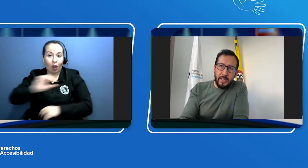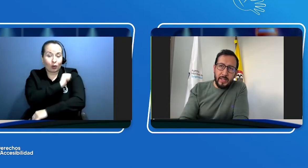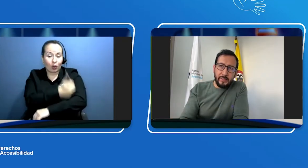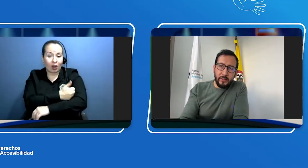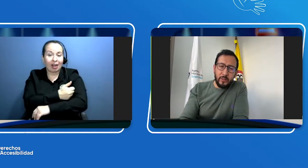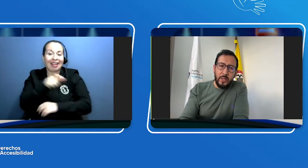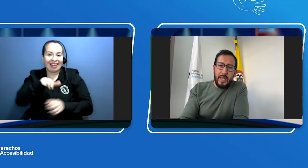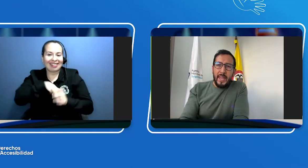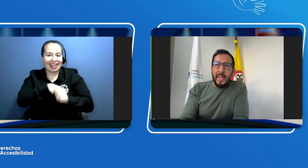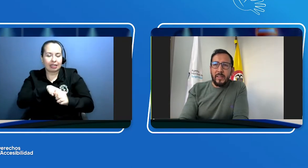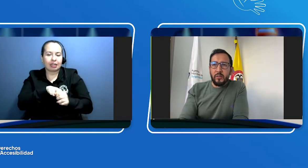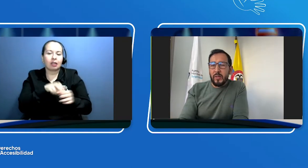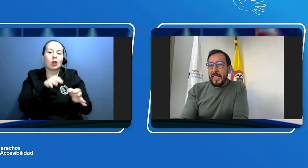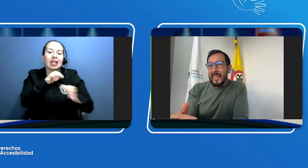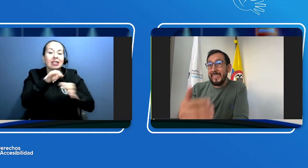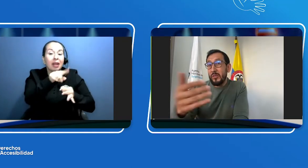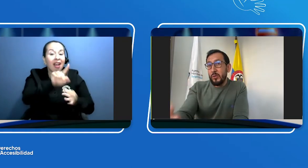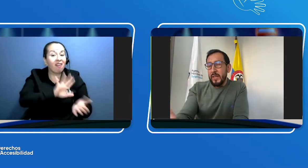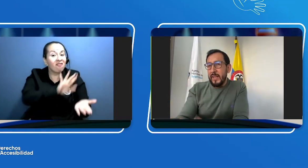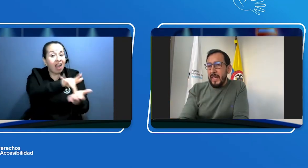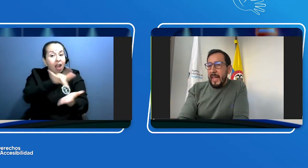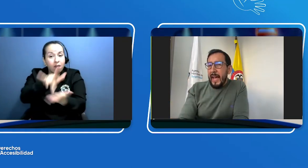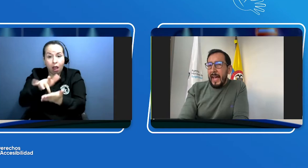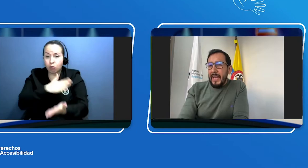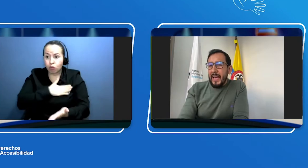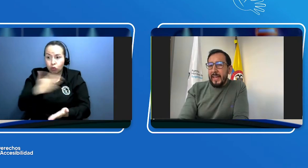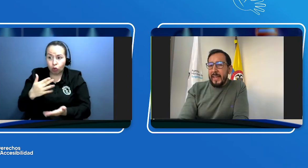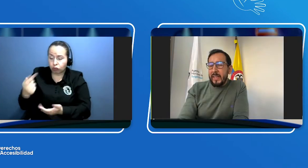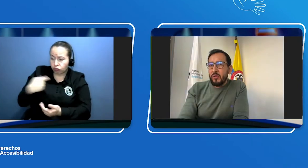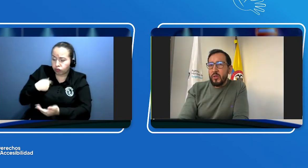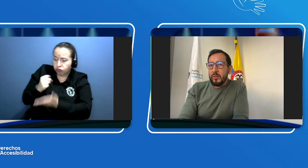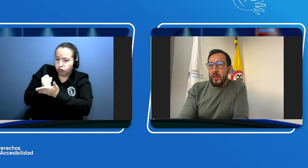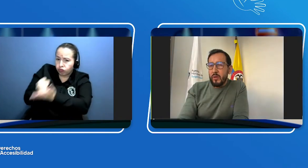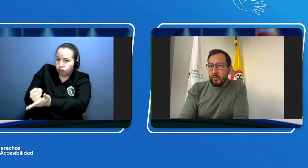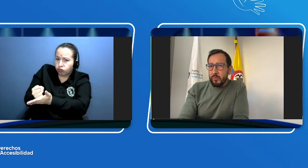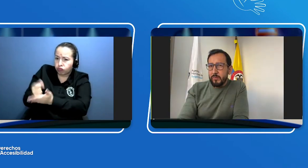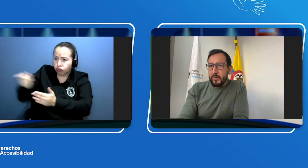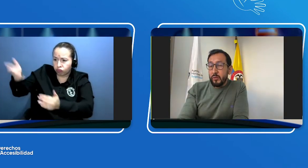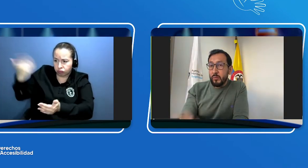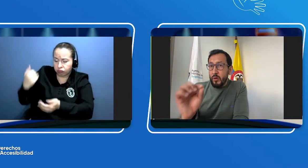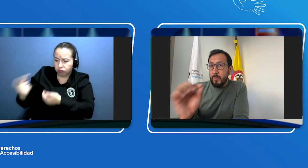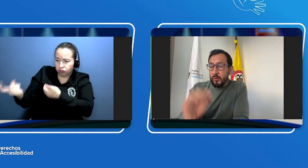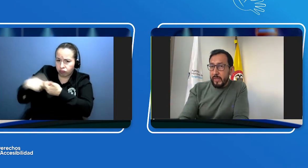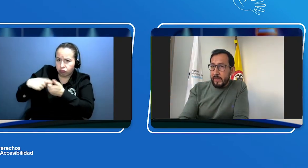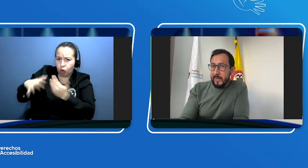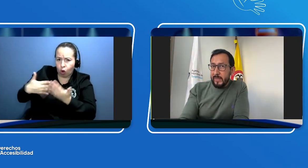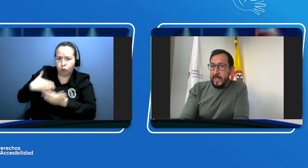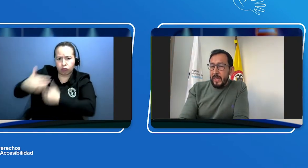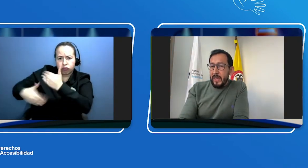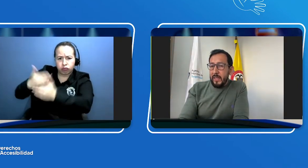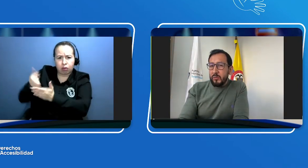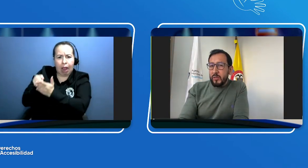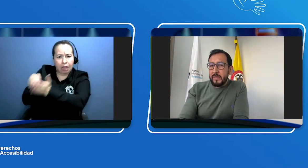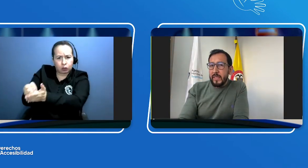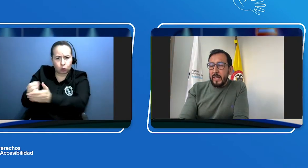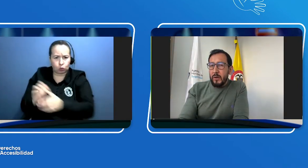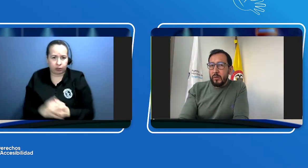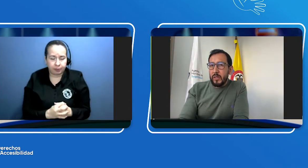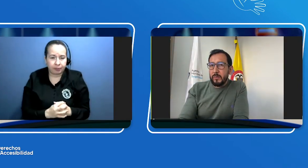tránsito, ellos les ayudan a su ingreso en el RUND. Eso es muy importante. Entonces, lo que ustedes pueden